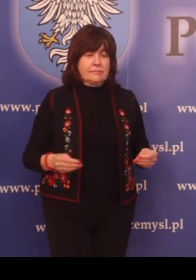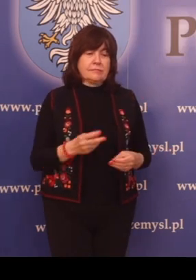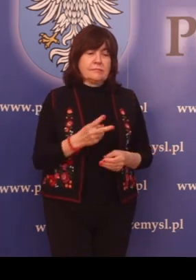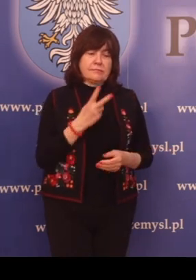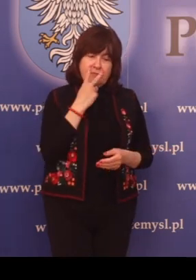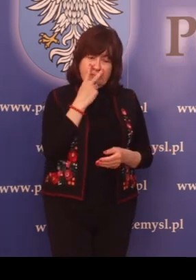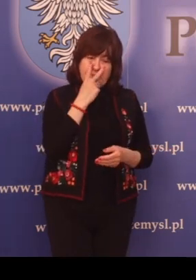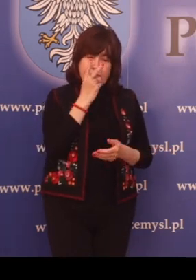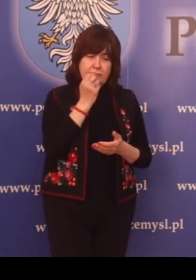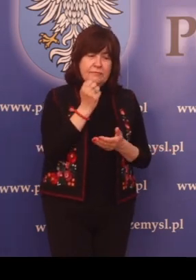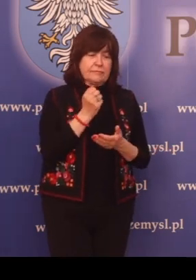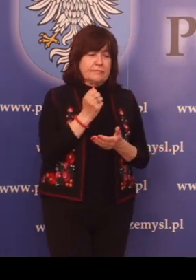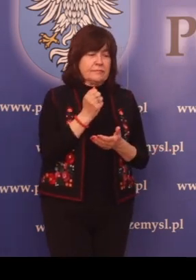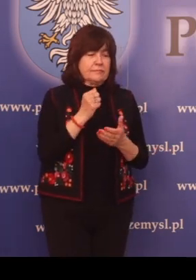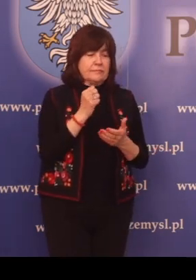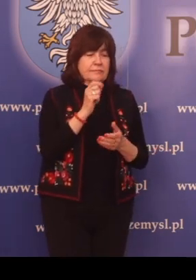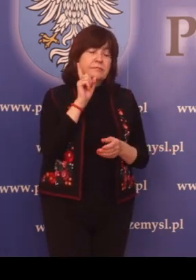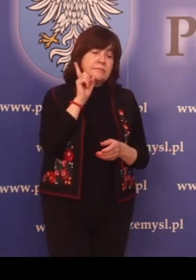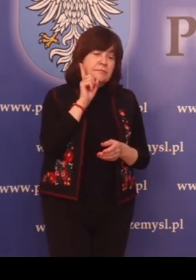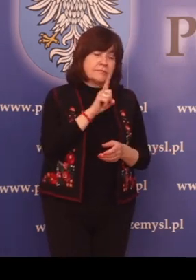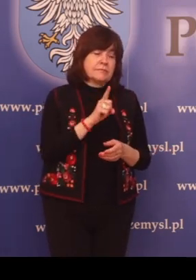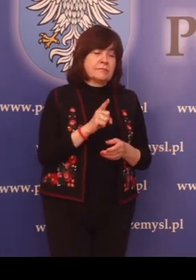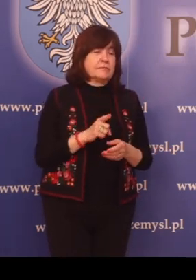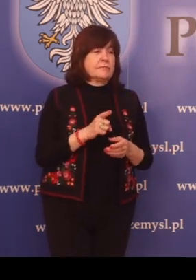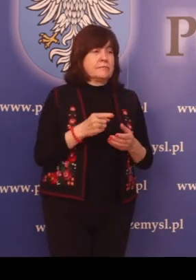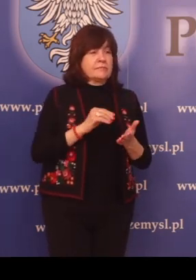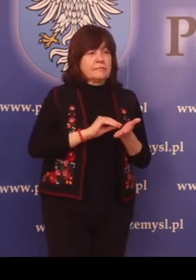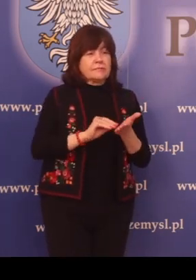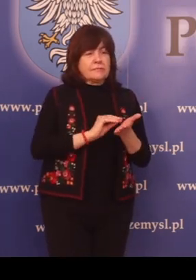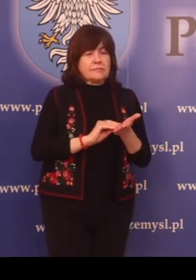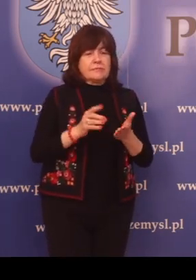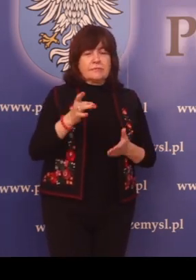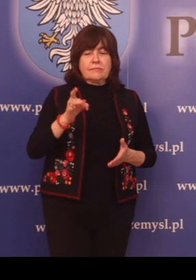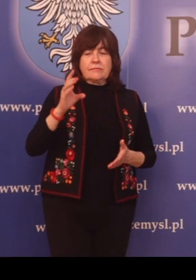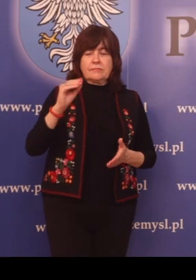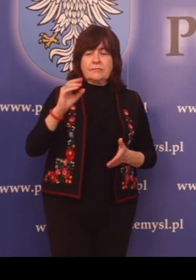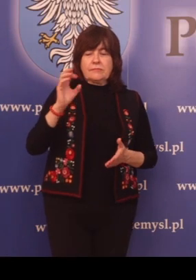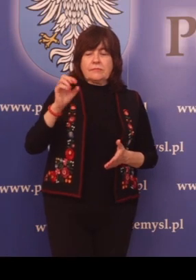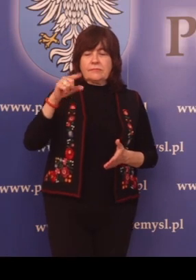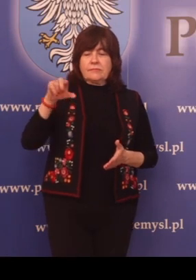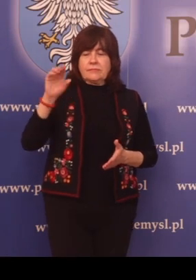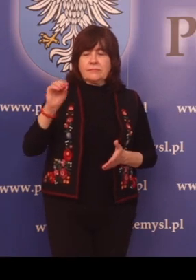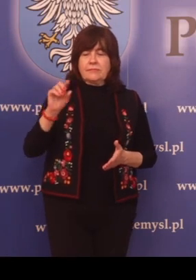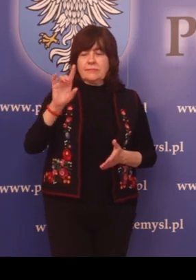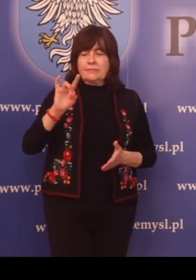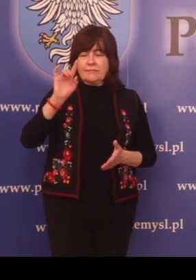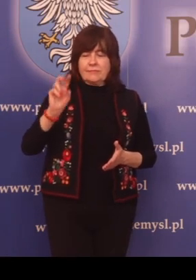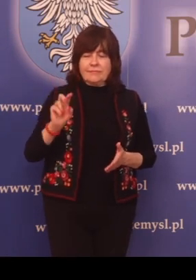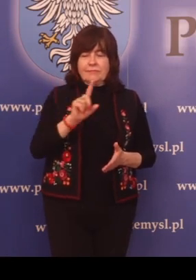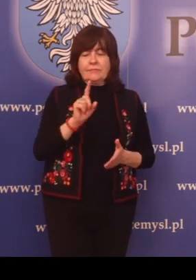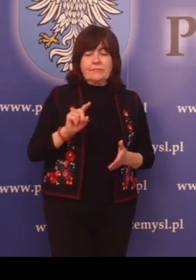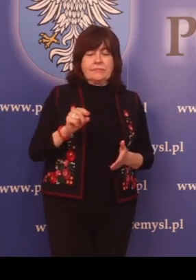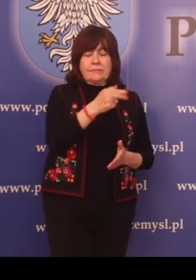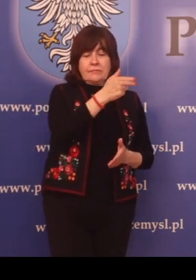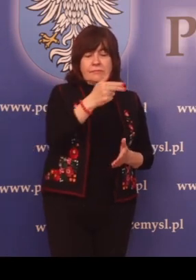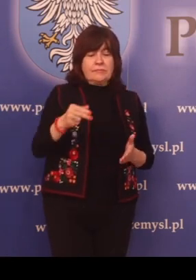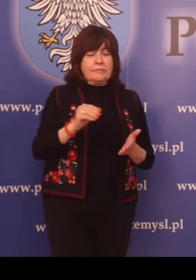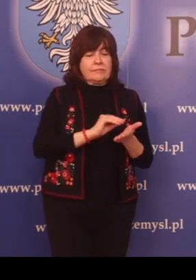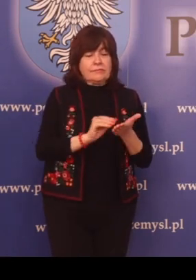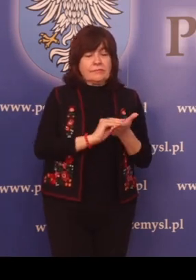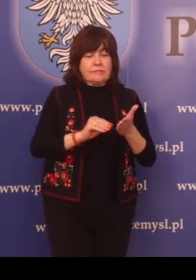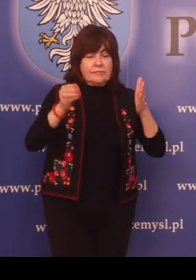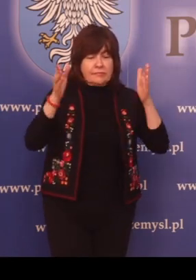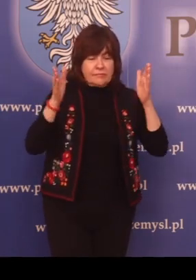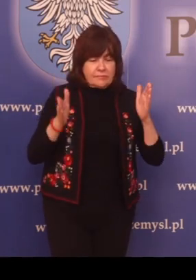zgodności opracowań geodezyjnych z operatem ewidencji gruntów. Udzielanie